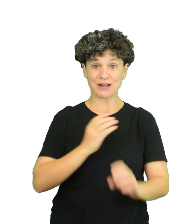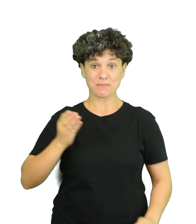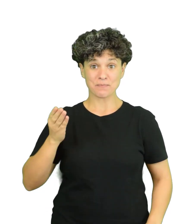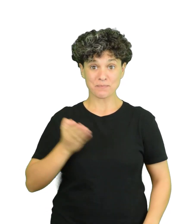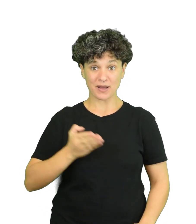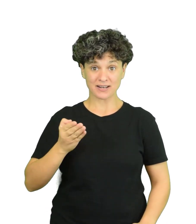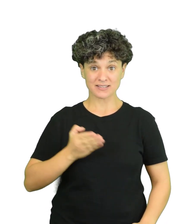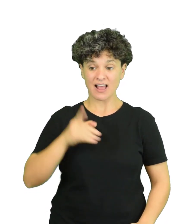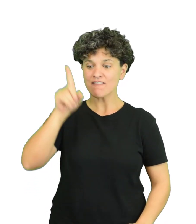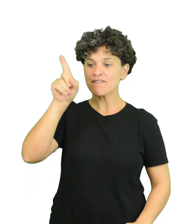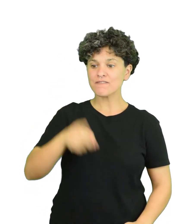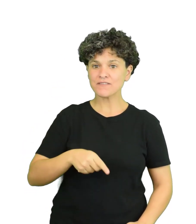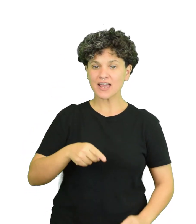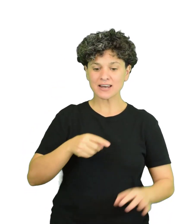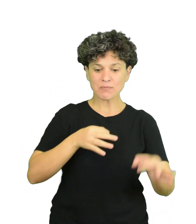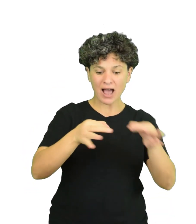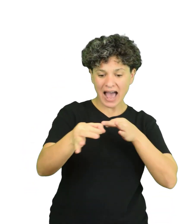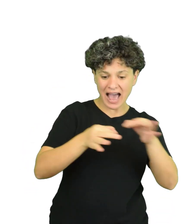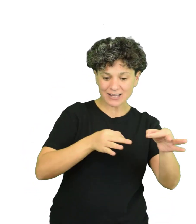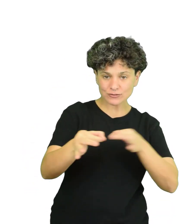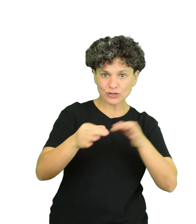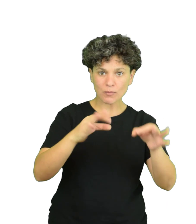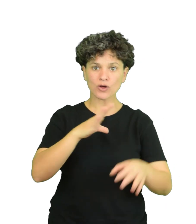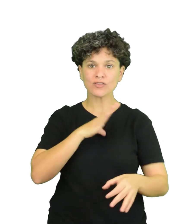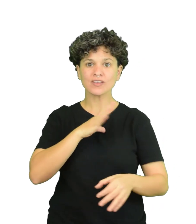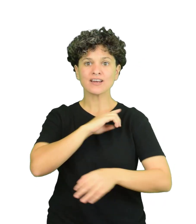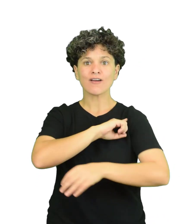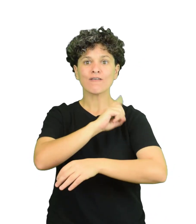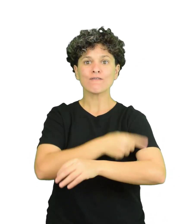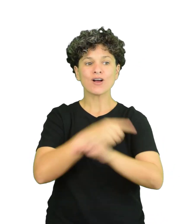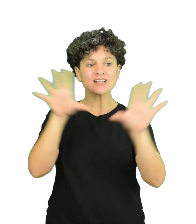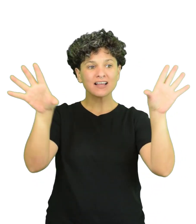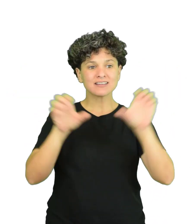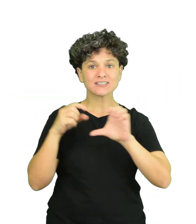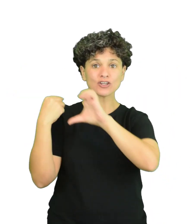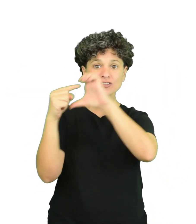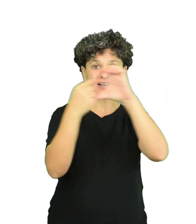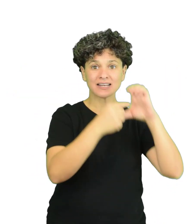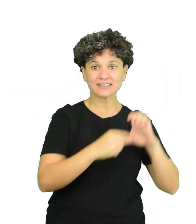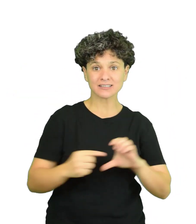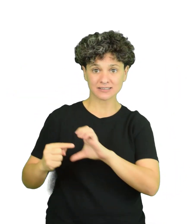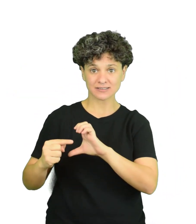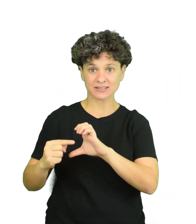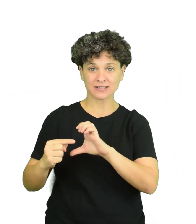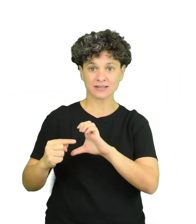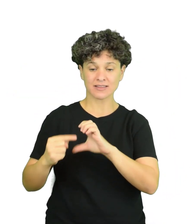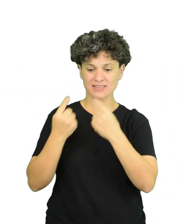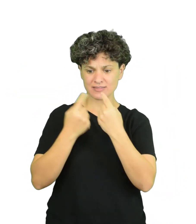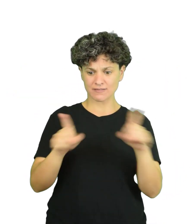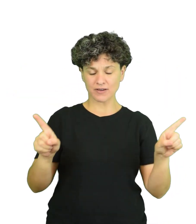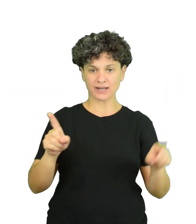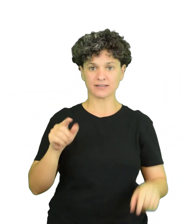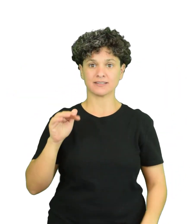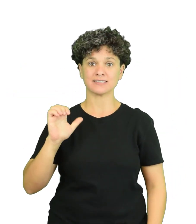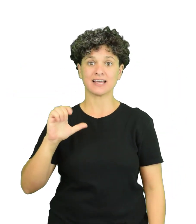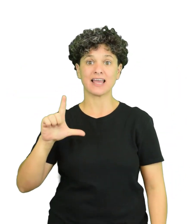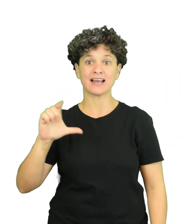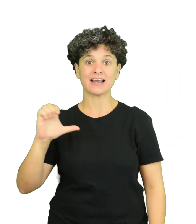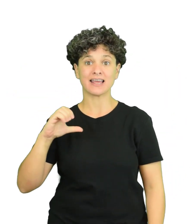menor a la unidad de carga, 1. Las cargas parciales aparecen entre átomos de elementos que tienen